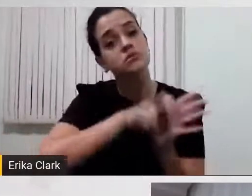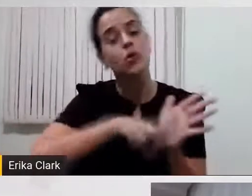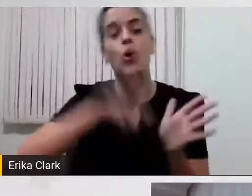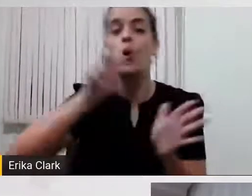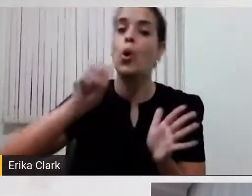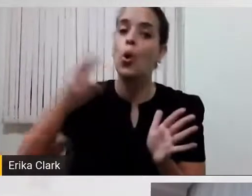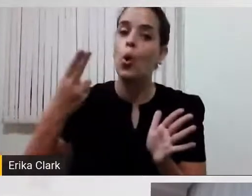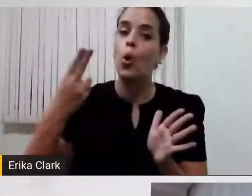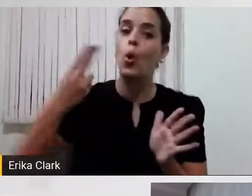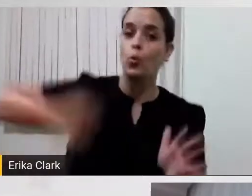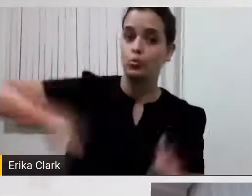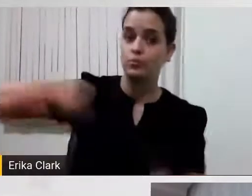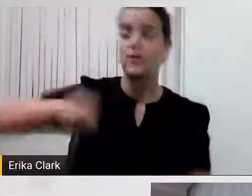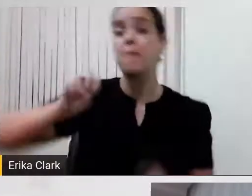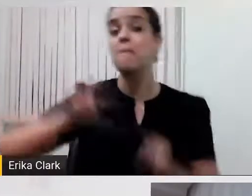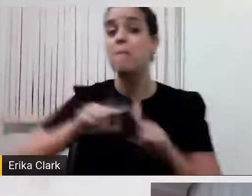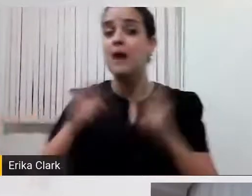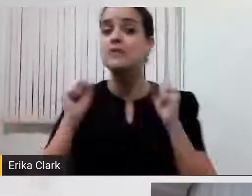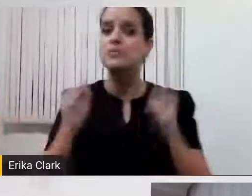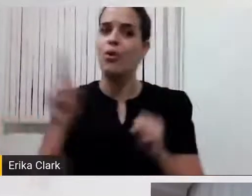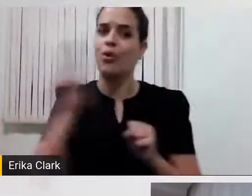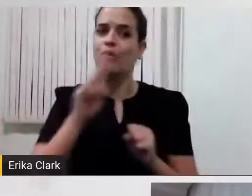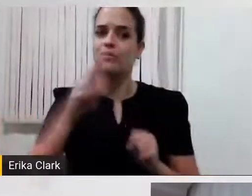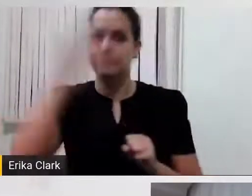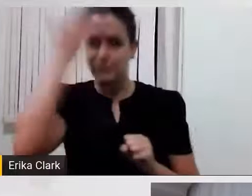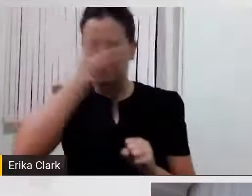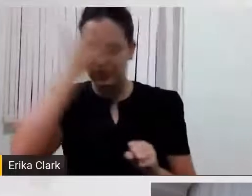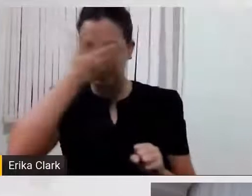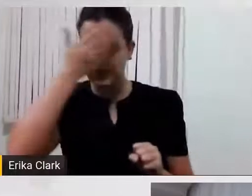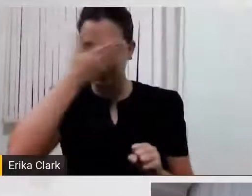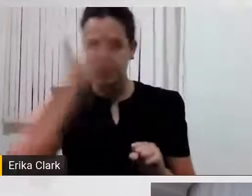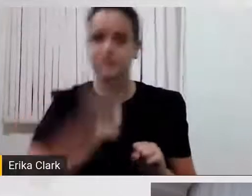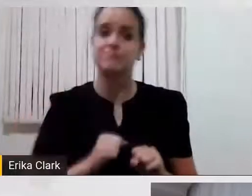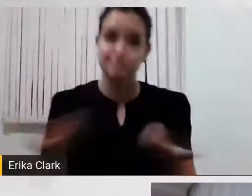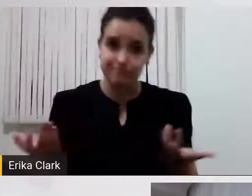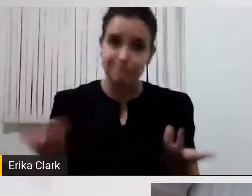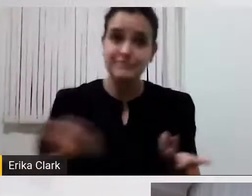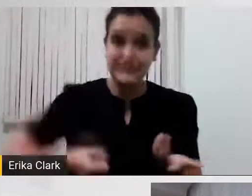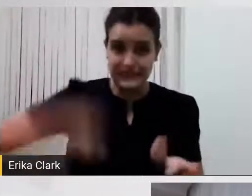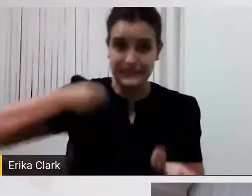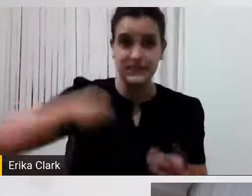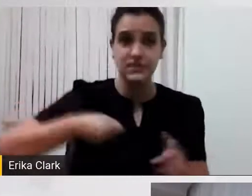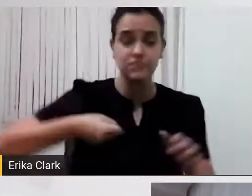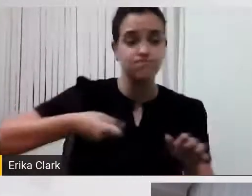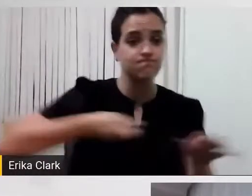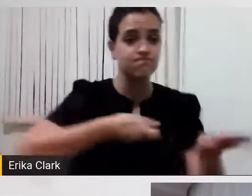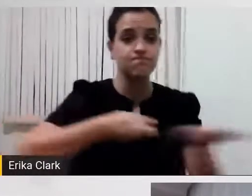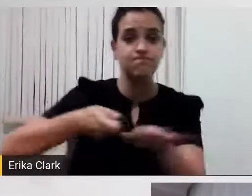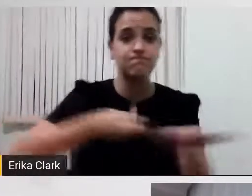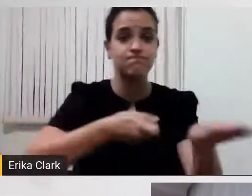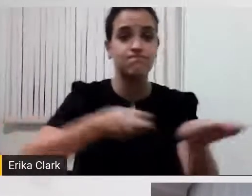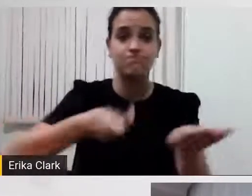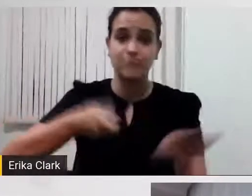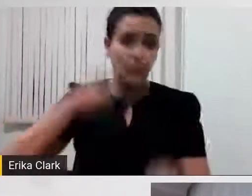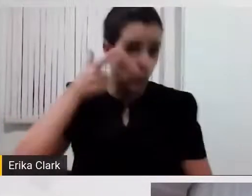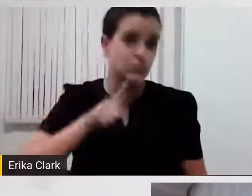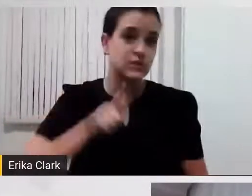pensar uma pessoa cega que também utiliza uma bengala para orientação e mobilidade. Eu posso pensar num jovem com deficiência